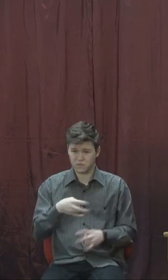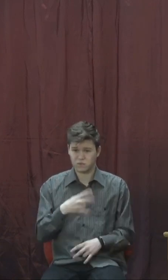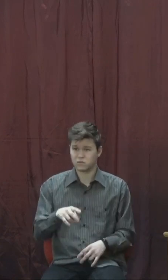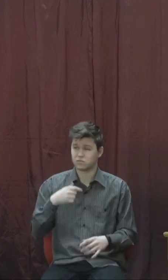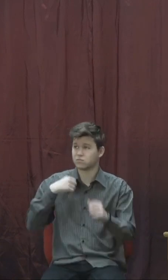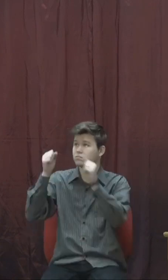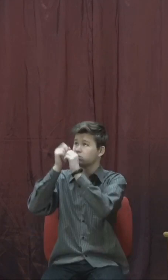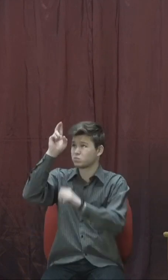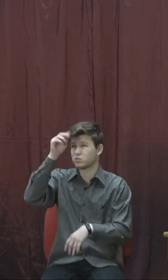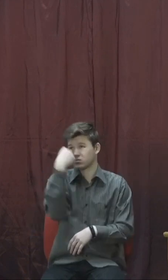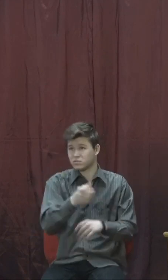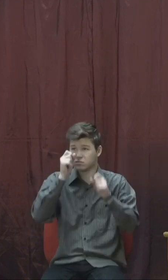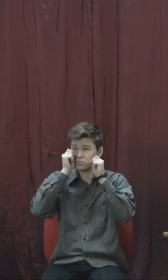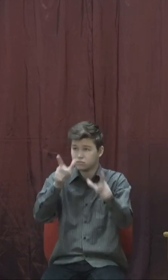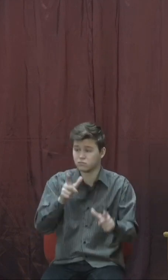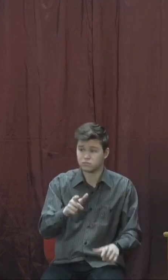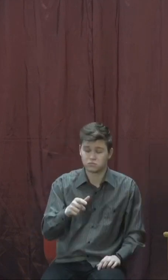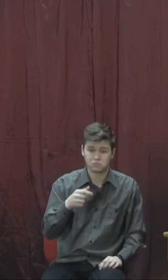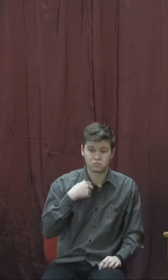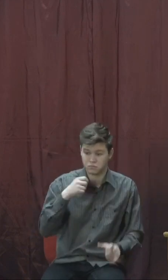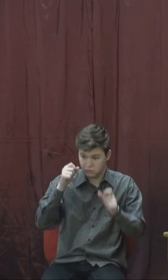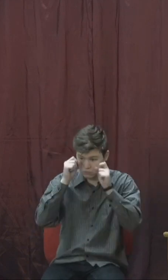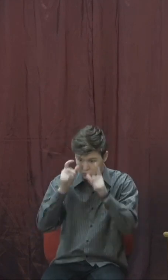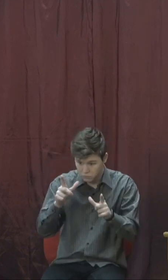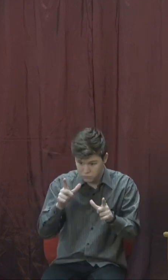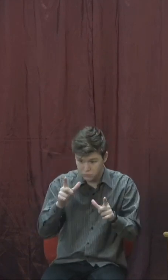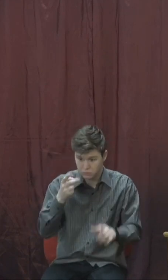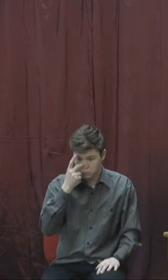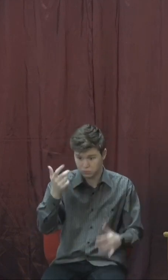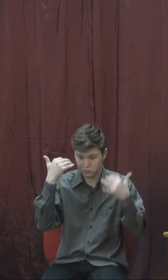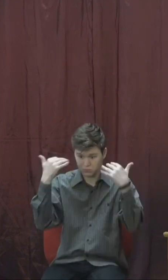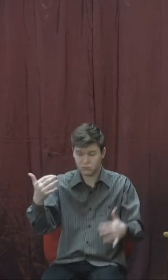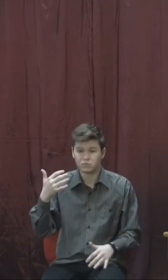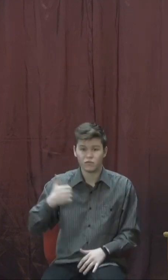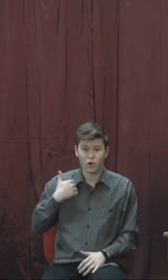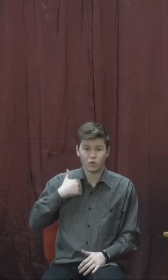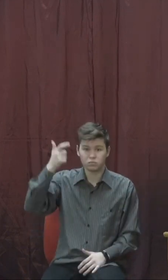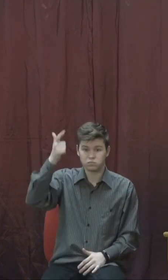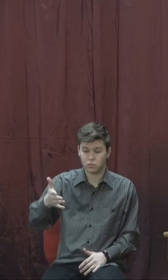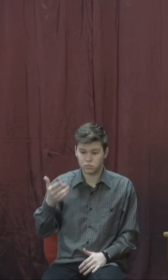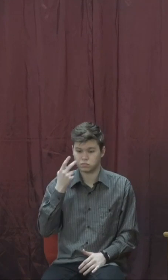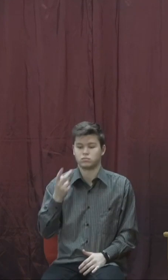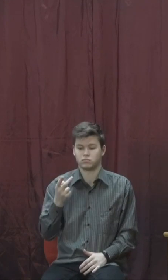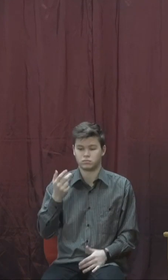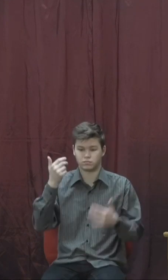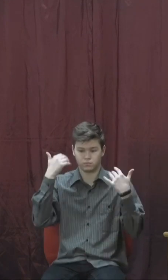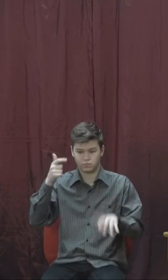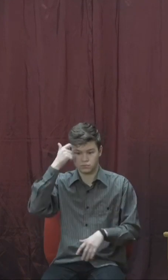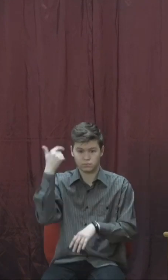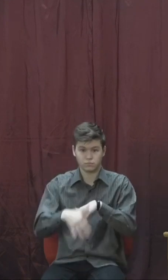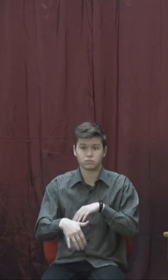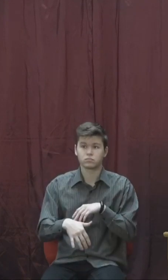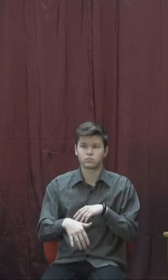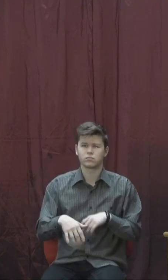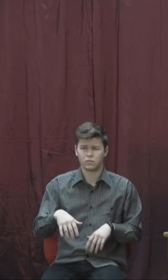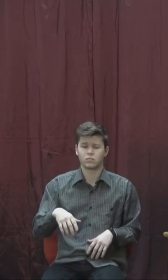і слуга його побачив. І читаємо далі з 17-го вірша. І зійшли сірійці до нього, а Єлисей помолився до Господа і сказав, удар